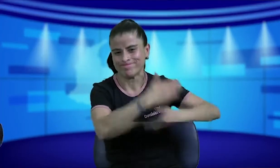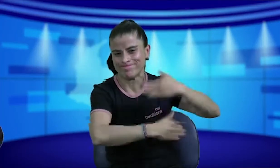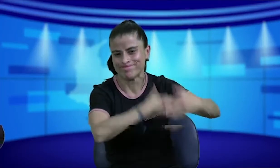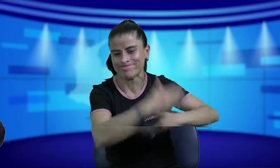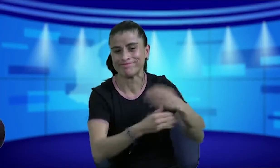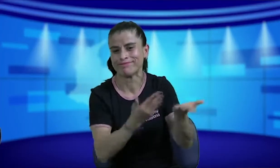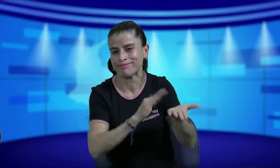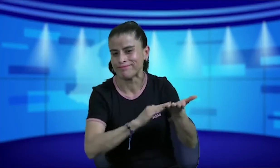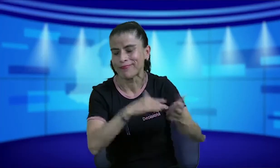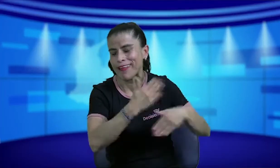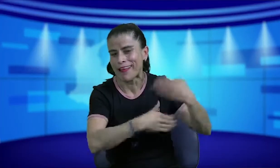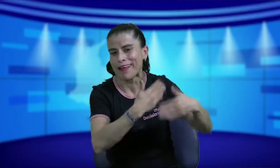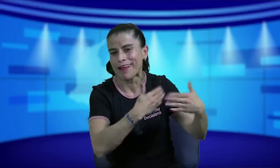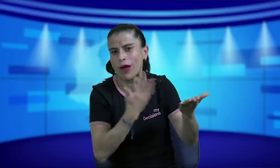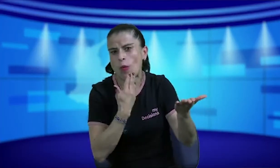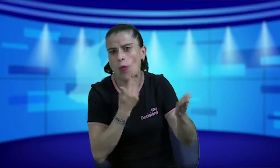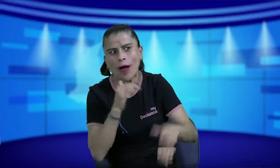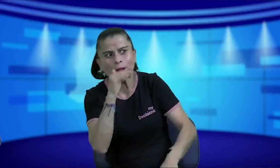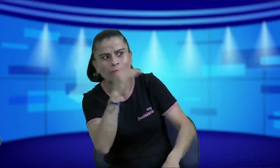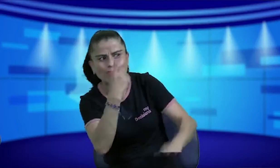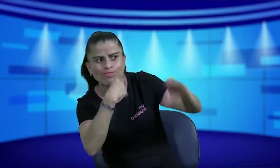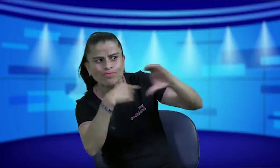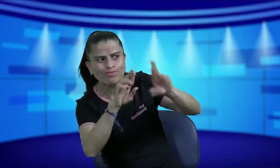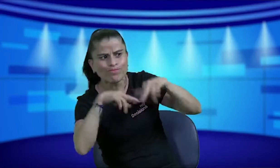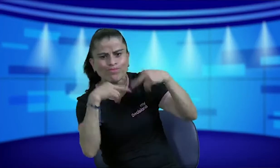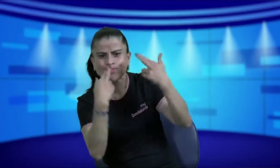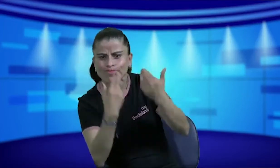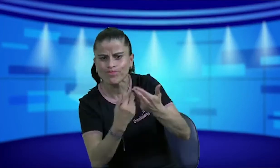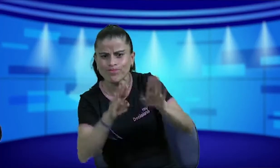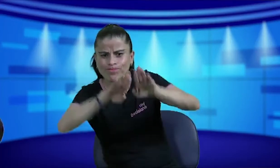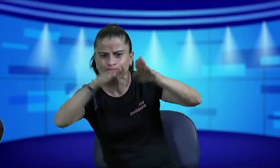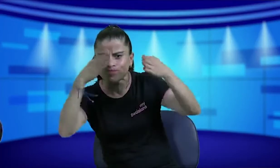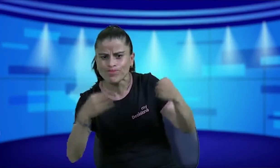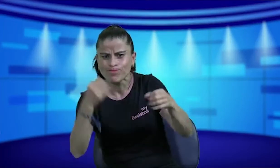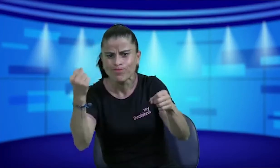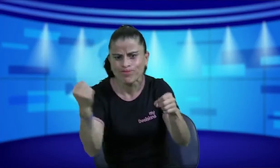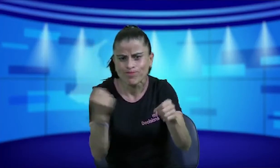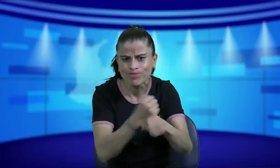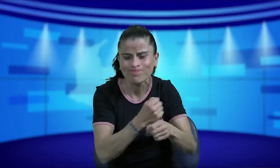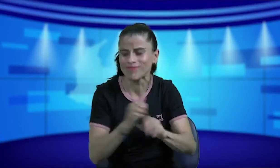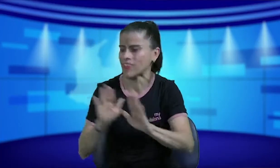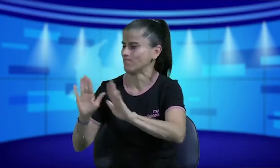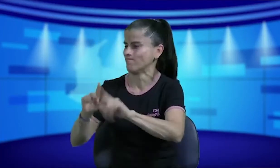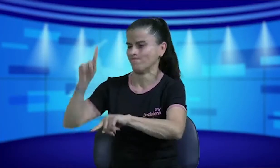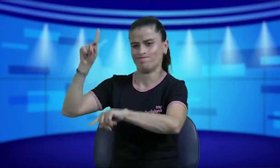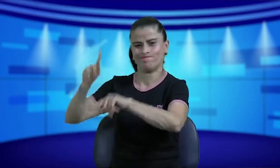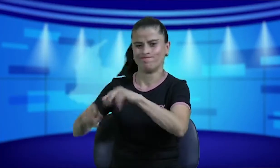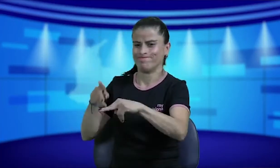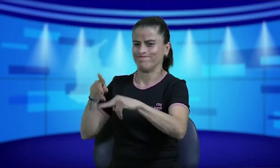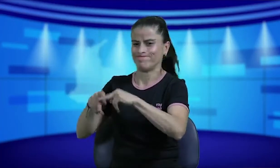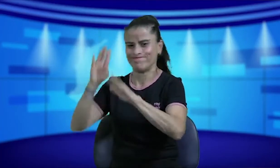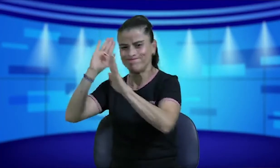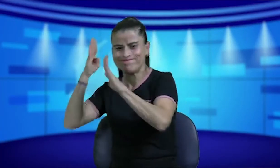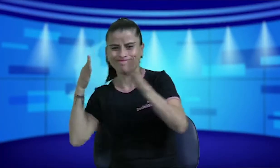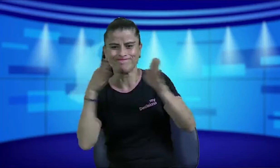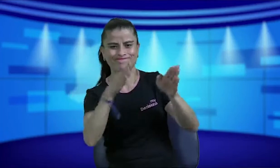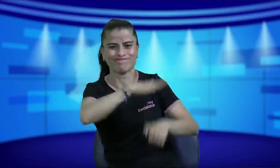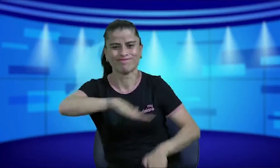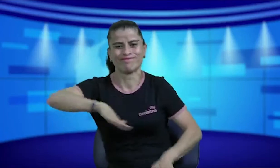bueno el proceso siguió con las prioridades que se tenía se mandaban correos para saber cuándo se trabajaba para las mesas de